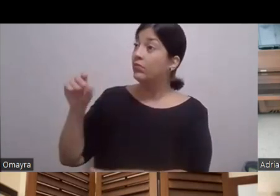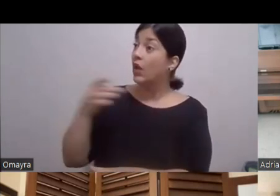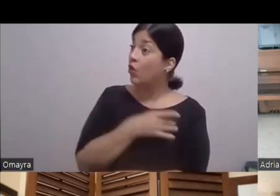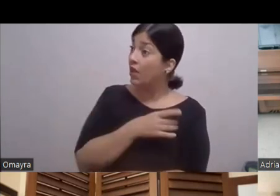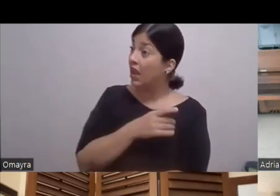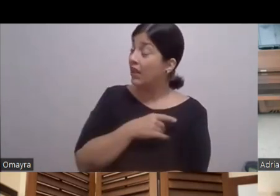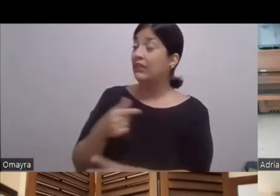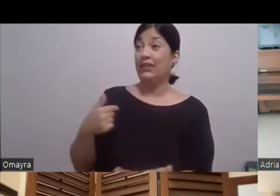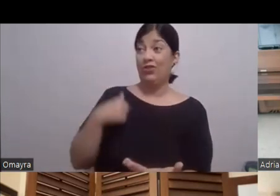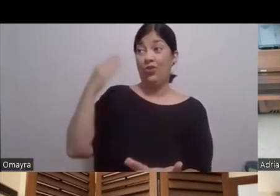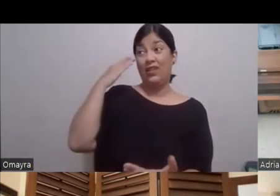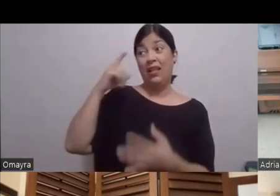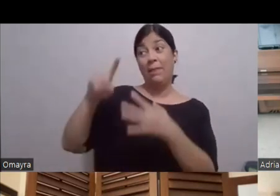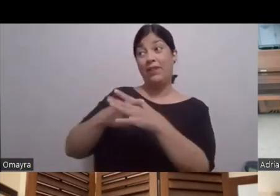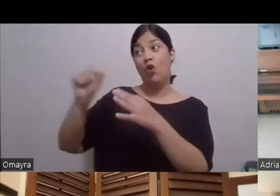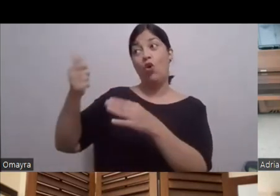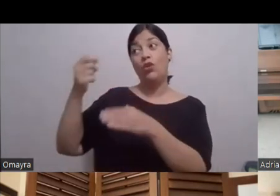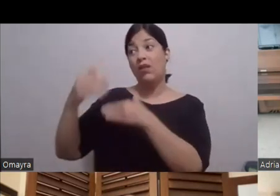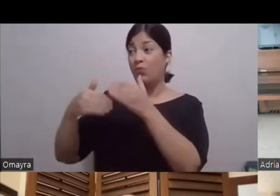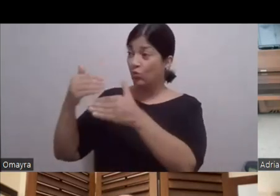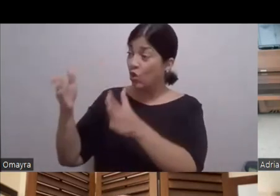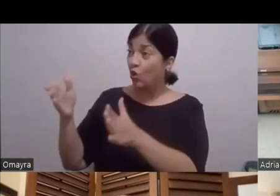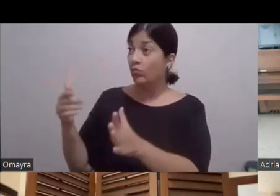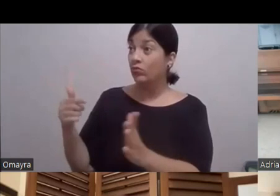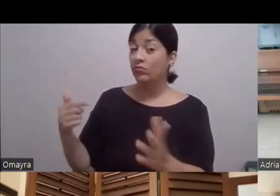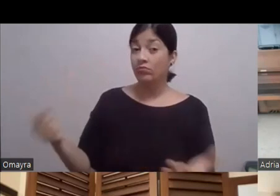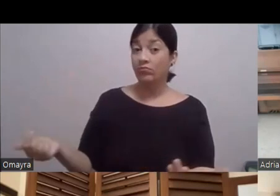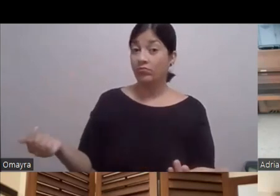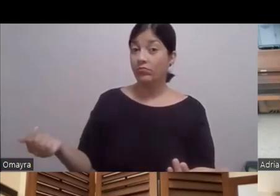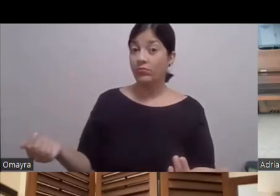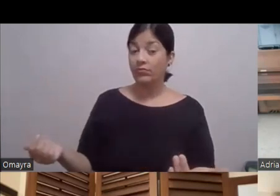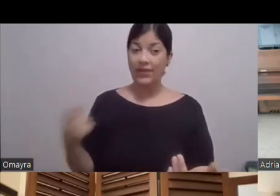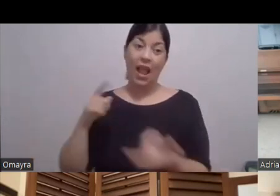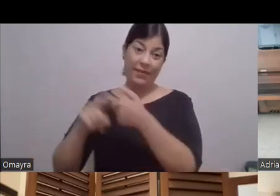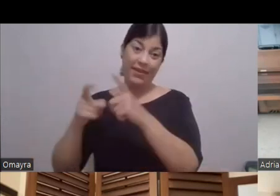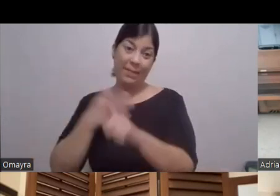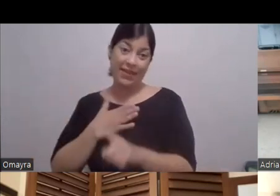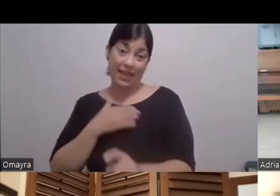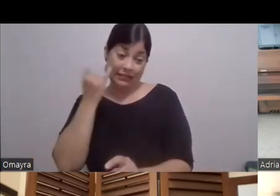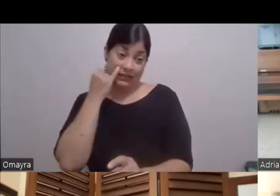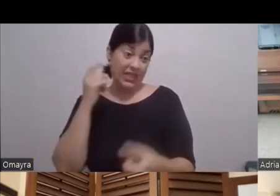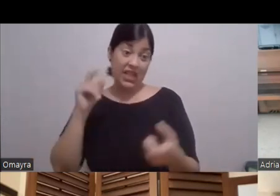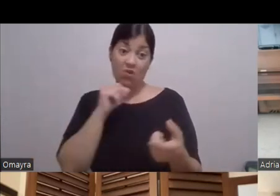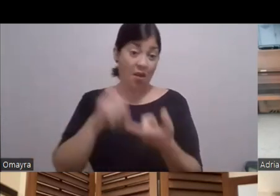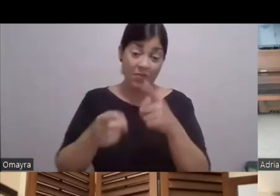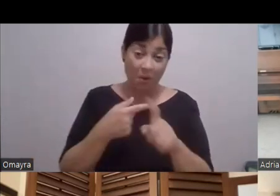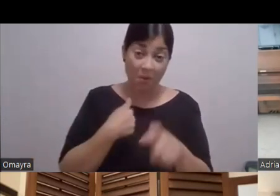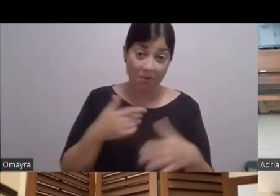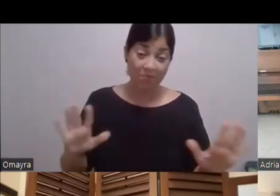Empezando otra producción De la que me conocían Porque los que no me conocían O que vieron la novela Los que me llamaban Tú sabes Y yo iba a casting Y había hecho